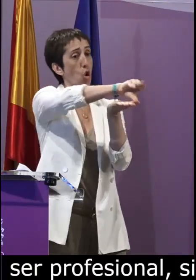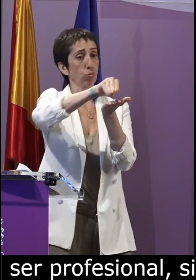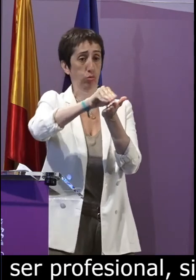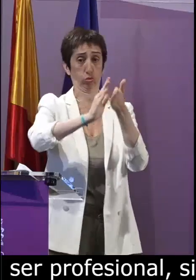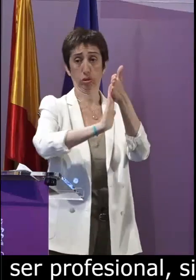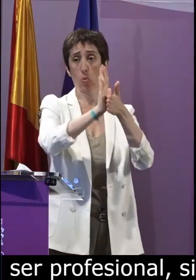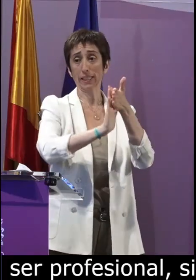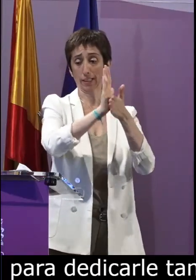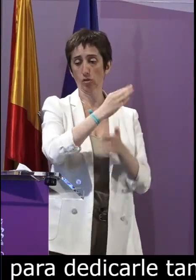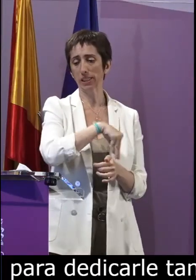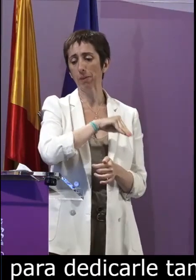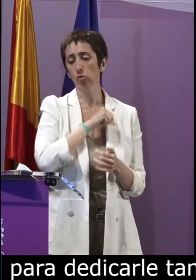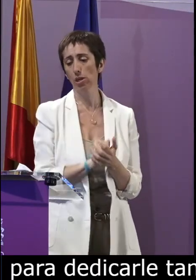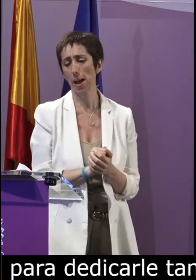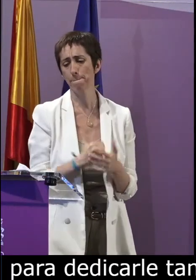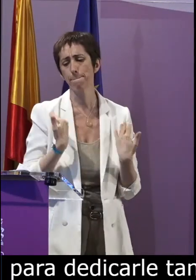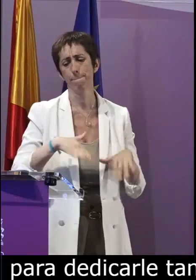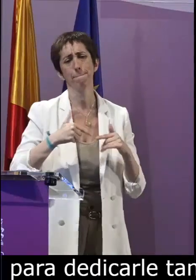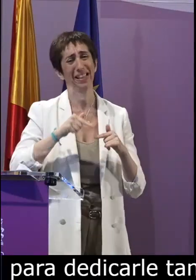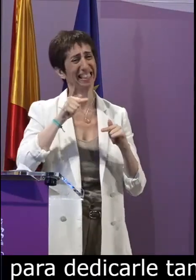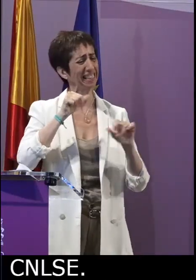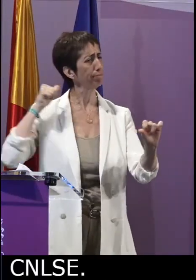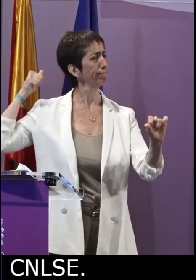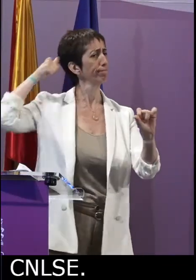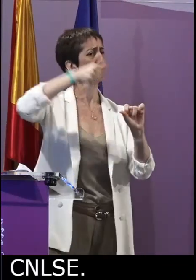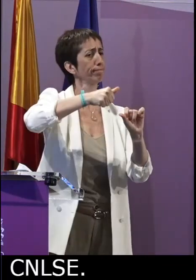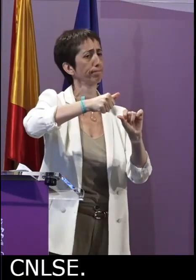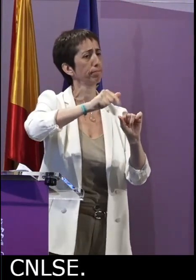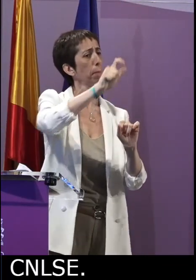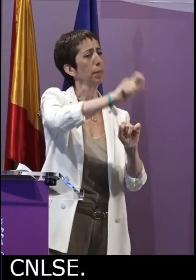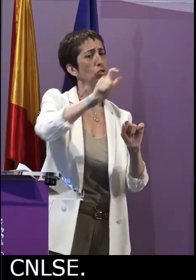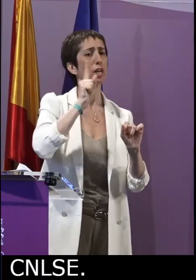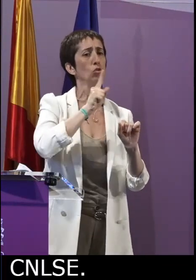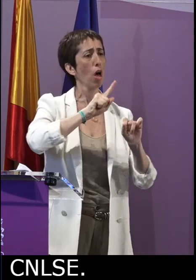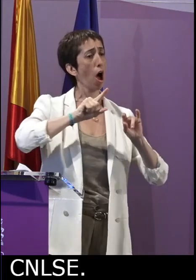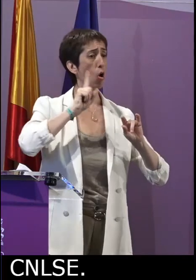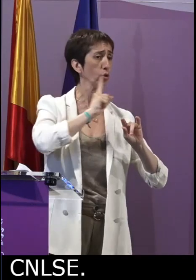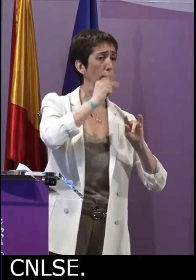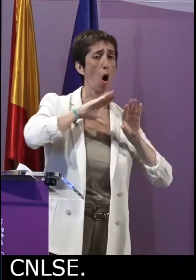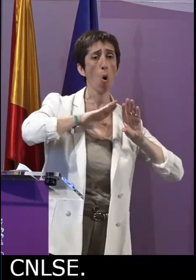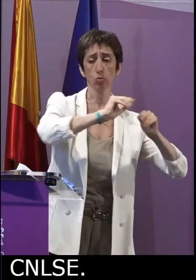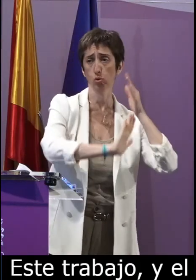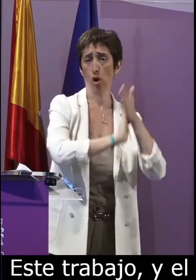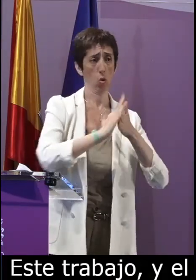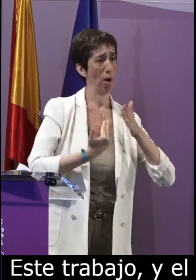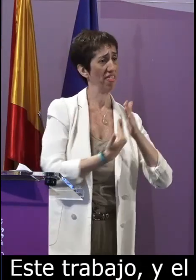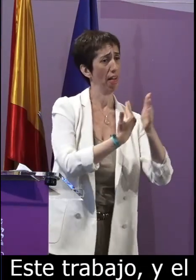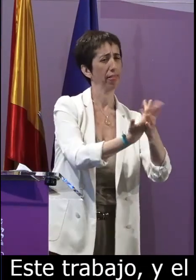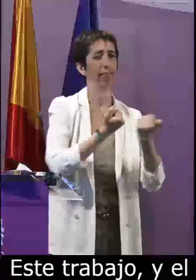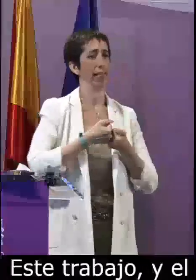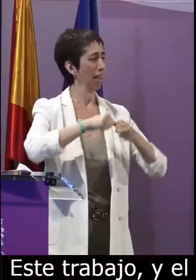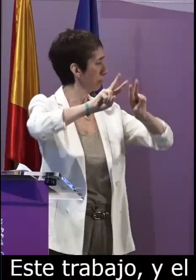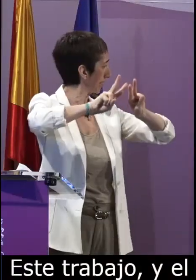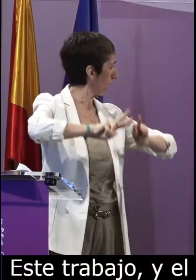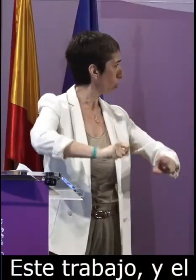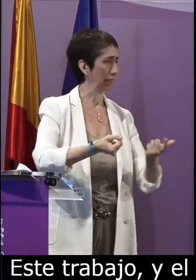este trabajo del corpus lingüístico de la lengua de signos española es algo largamente deseado por las